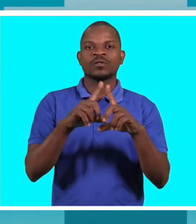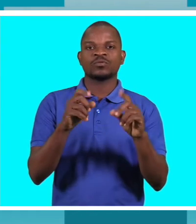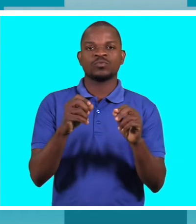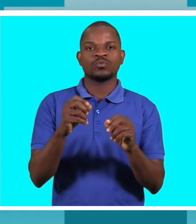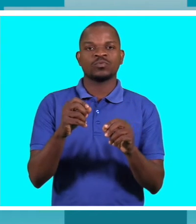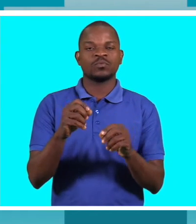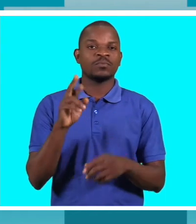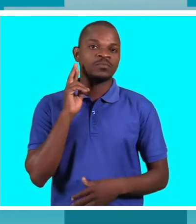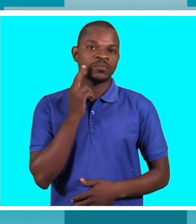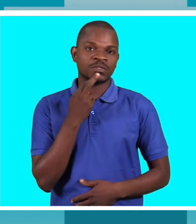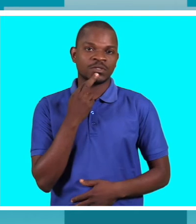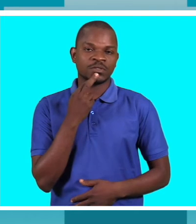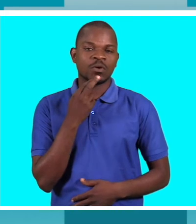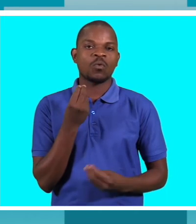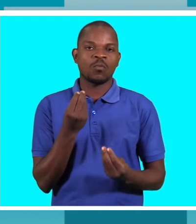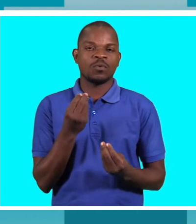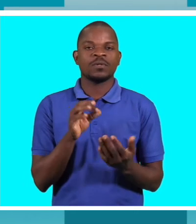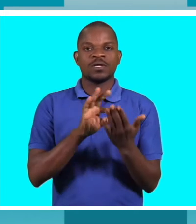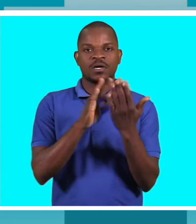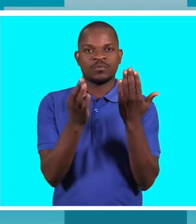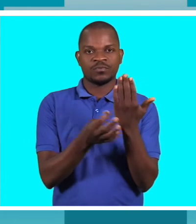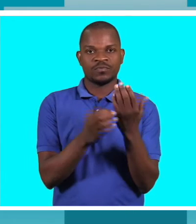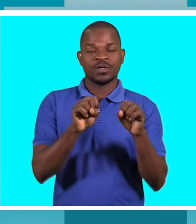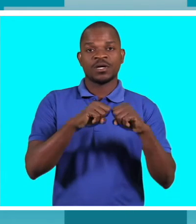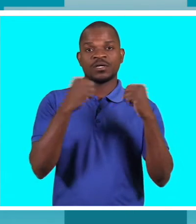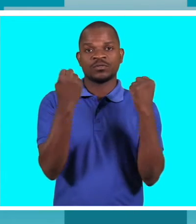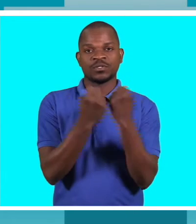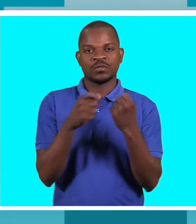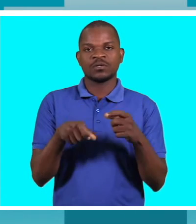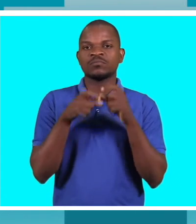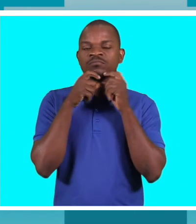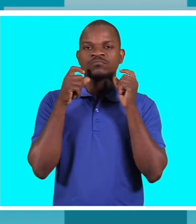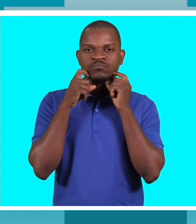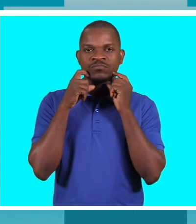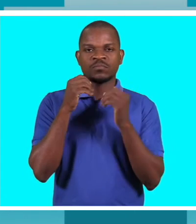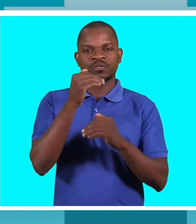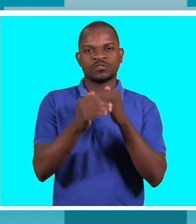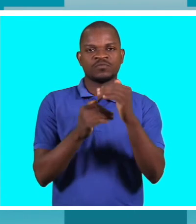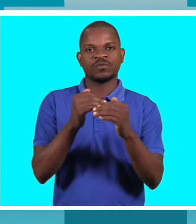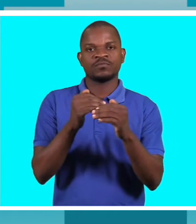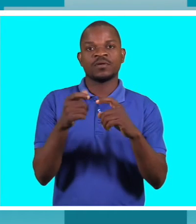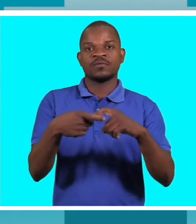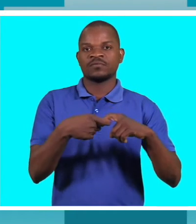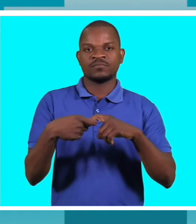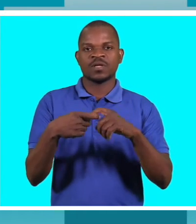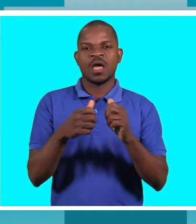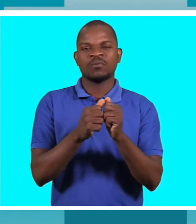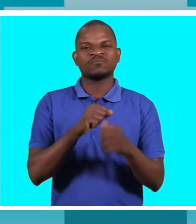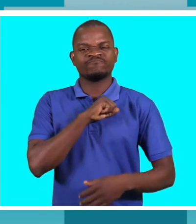eu tenho a dizer que a MoDefa, como uma ONG nacional, o São MoDefano para o Desenvolvimento da Família, tem tentado incorporar